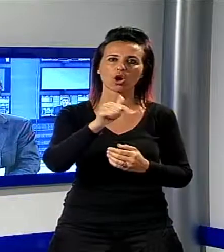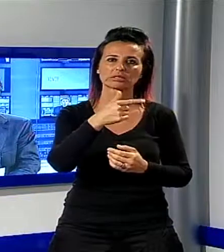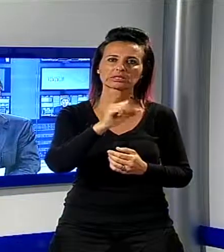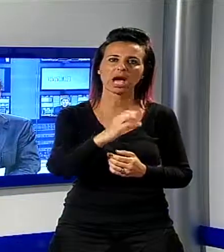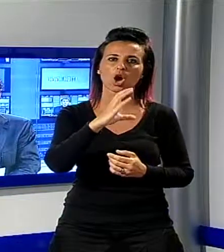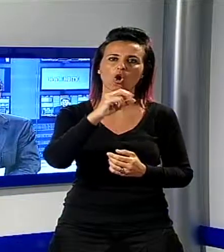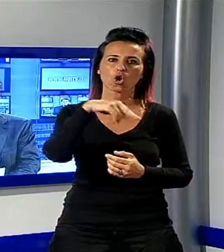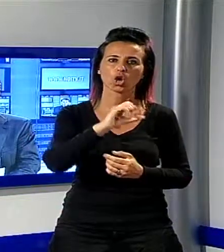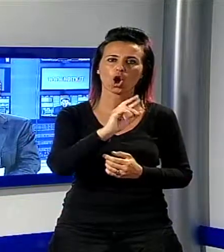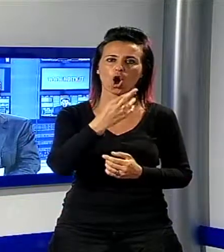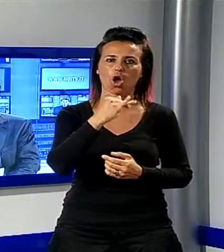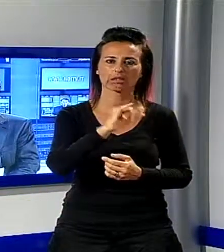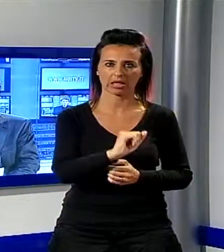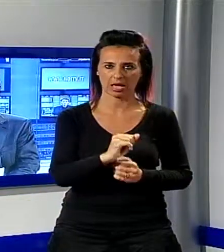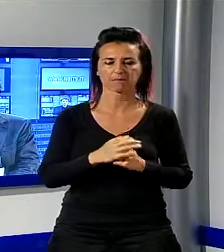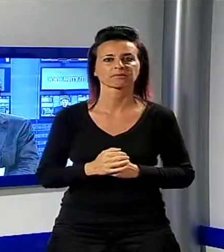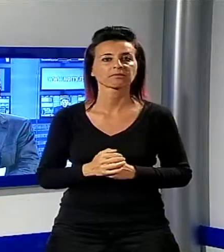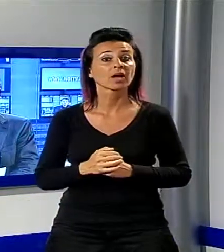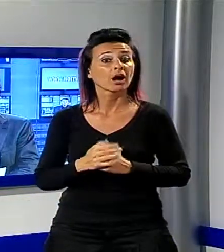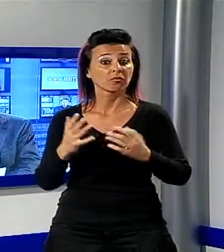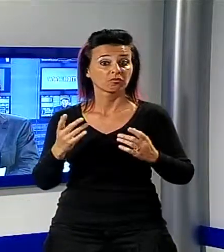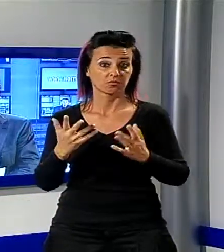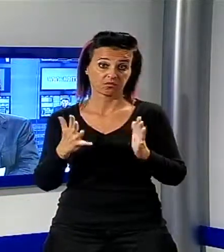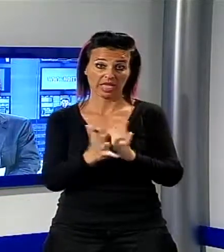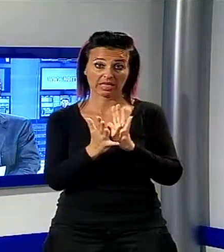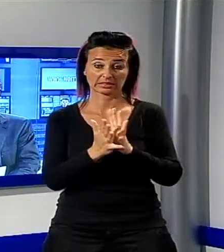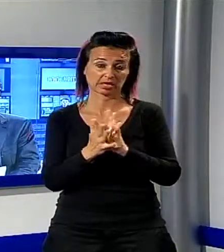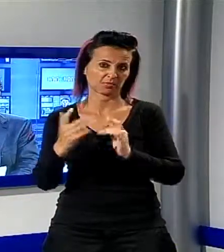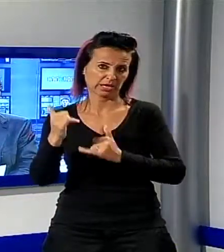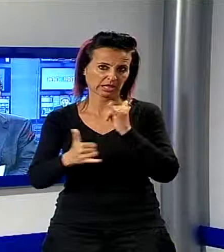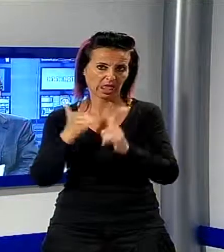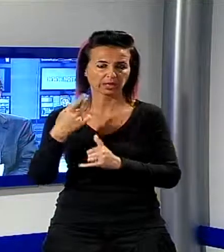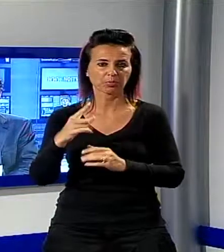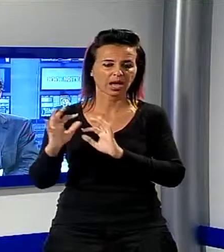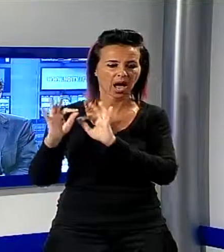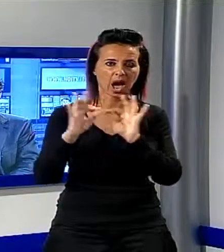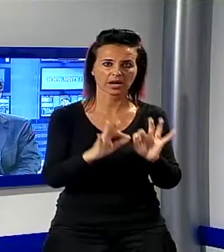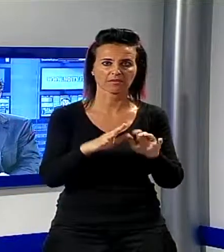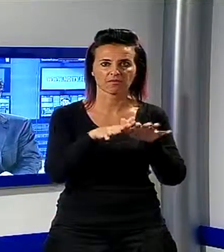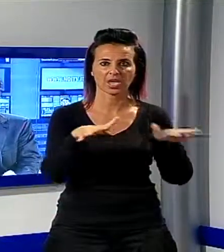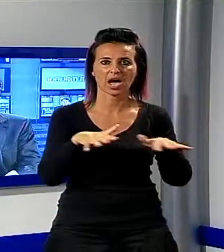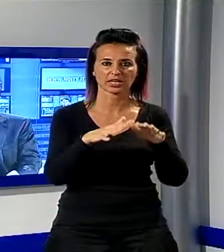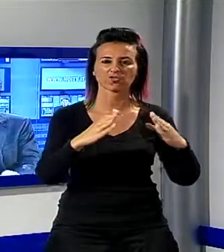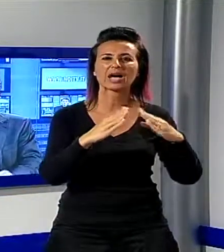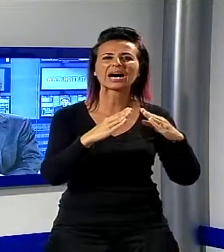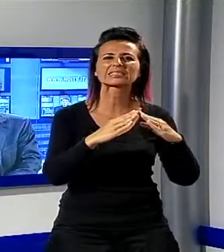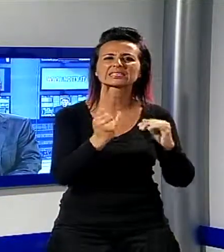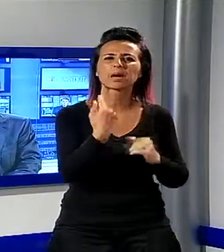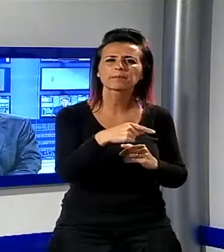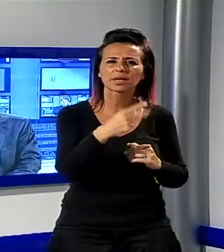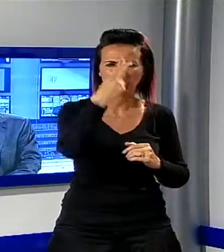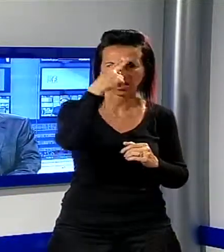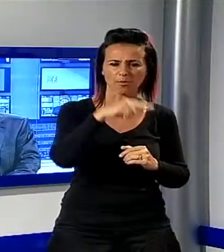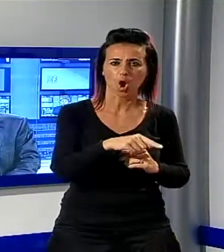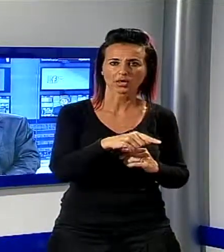si concluderà a Viareggio, in via Porta Petrasanta, la Casina dei Ricordi, intorno alle 11.30 con interventi dei familiari